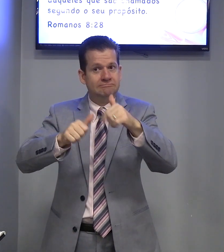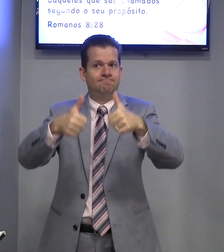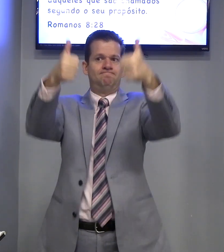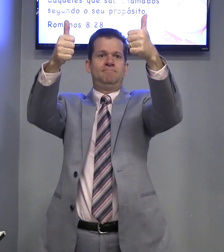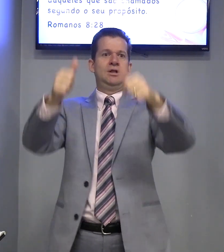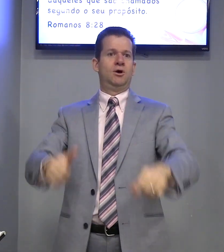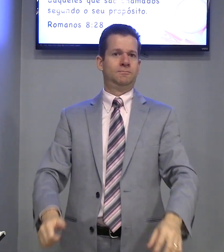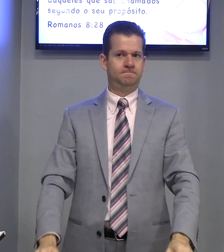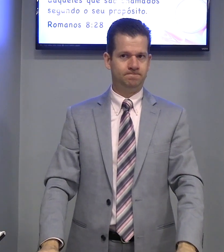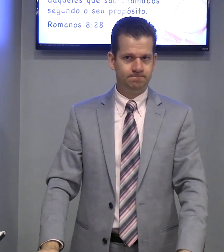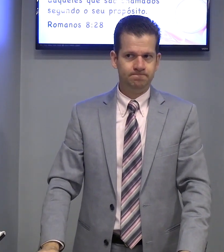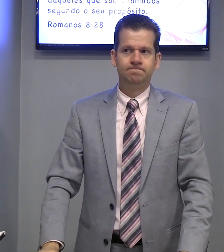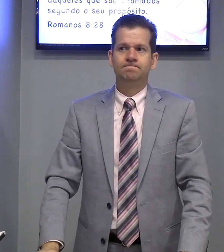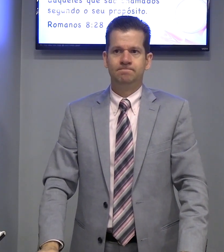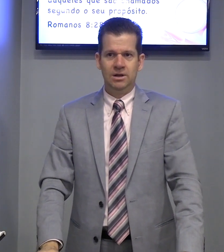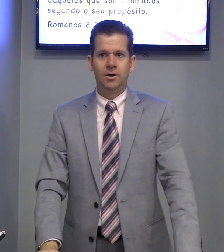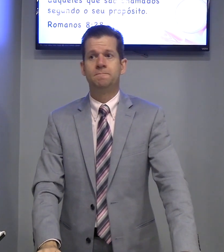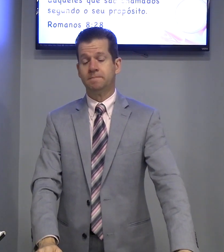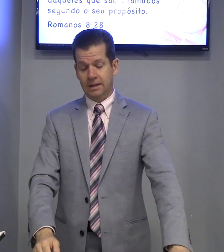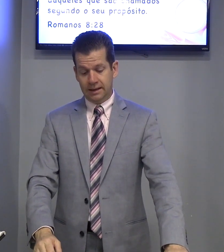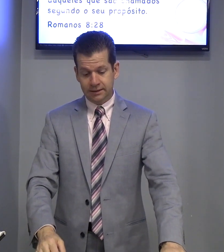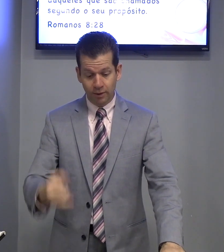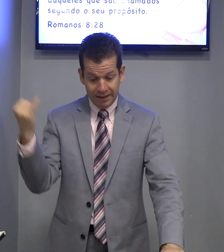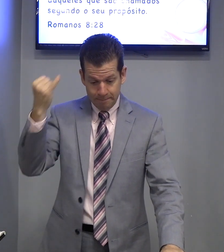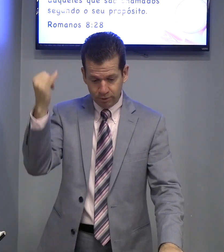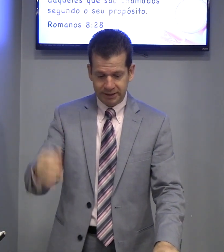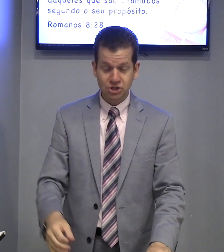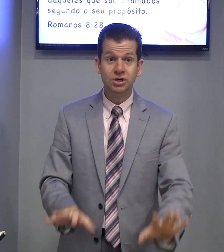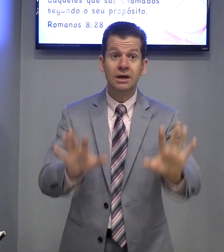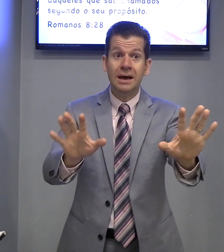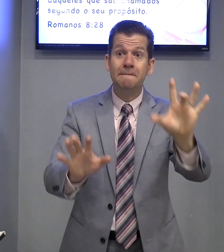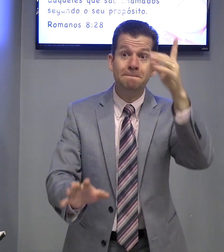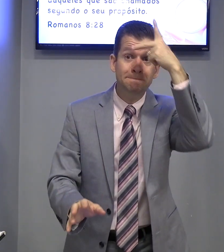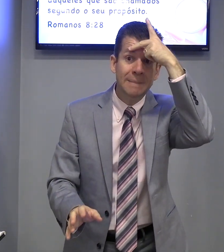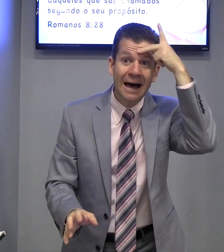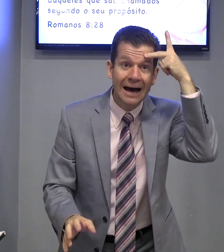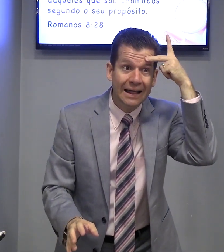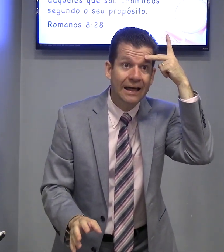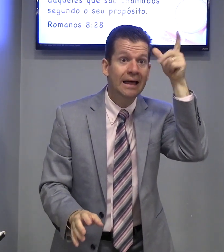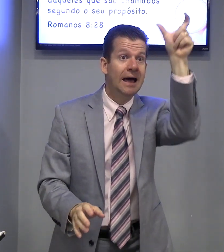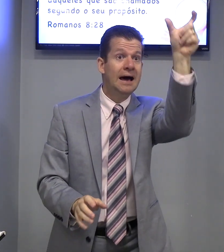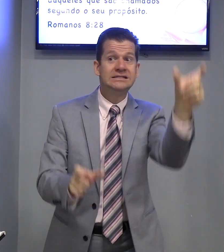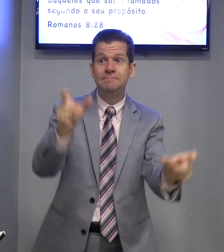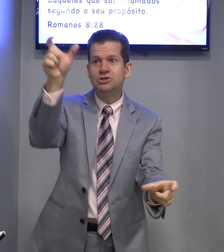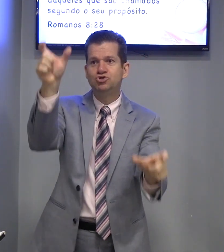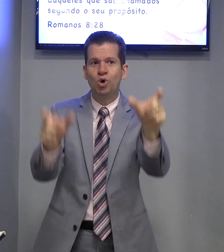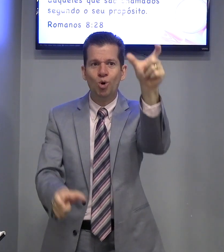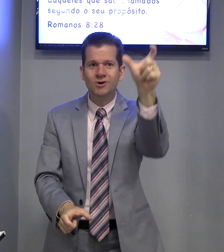Melhor. Melhor. Então, é importante. Para as pessoas